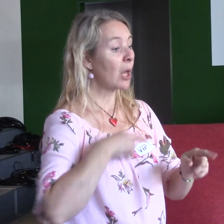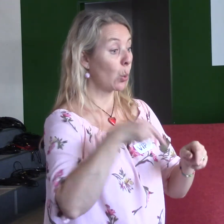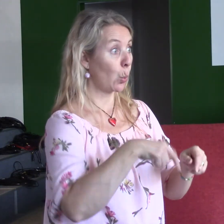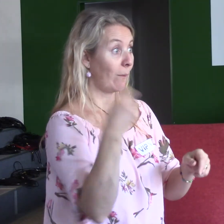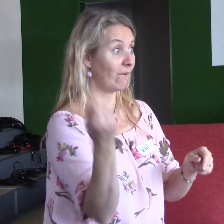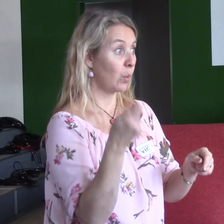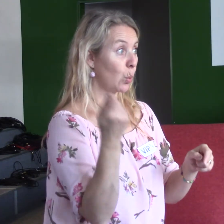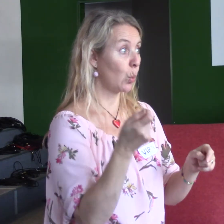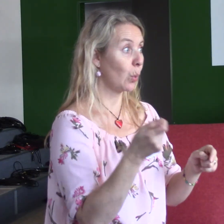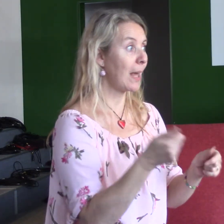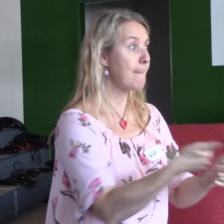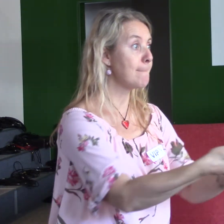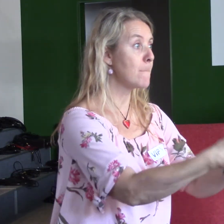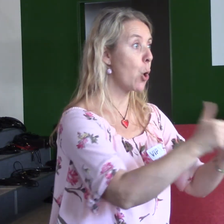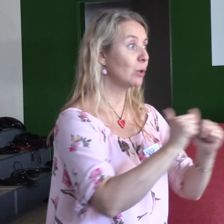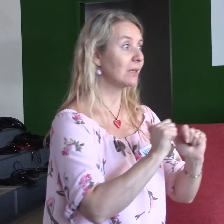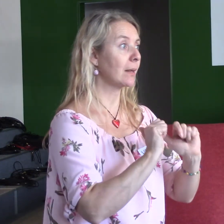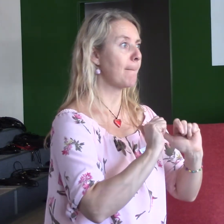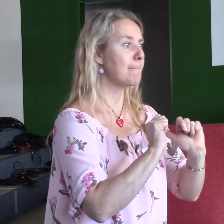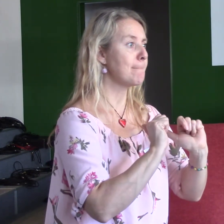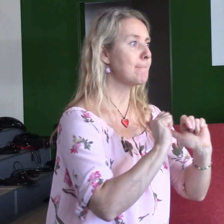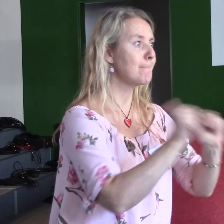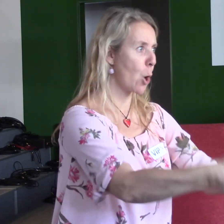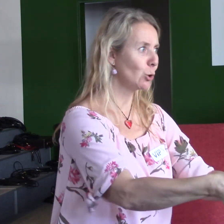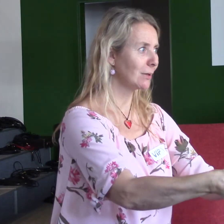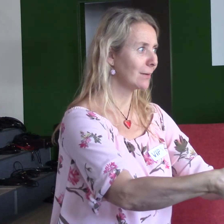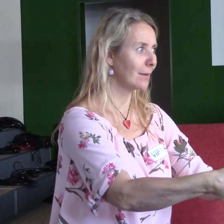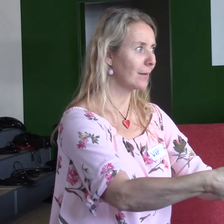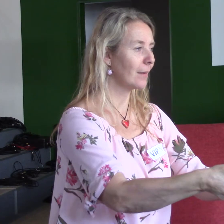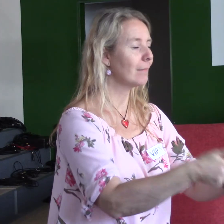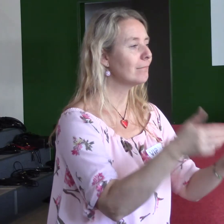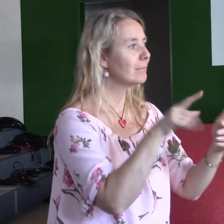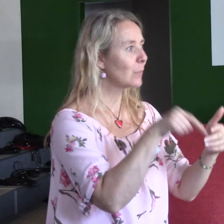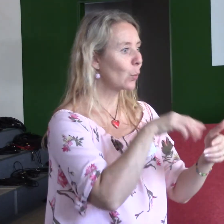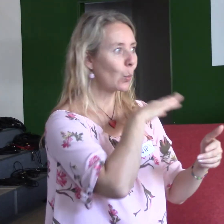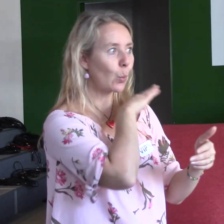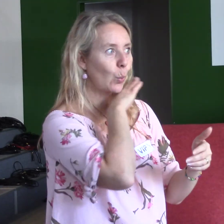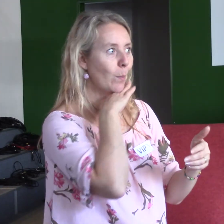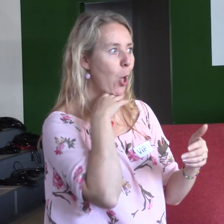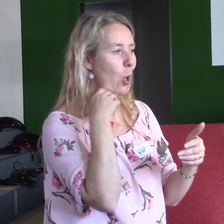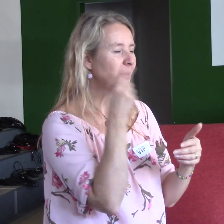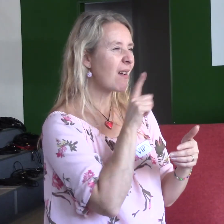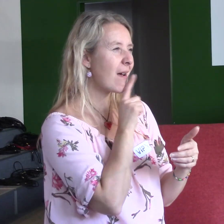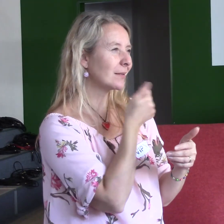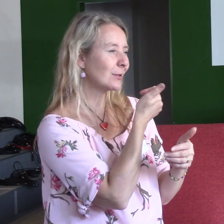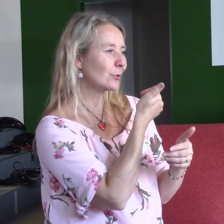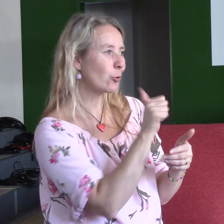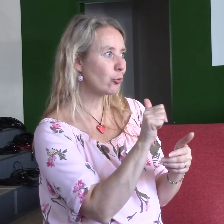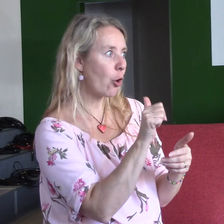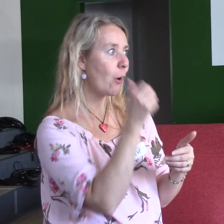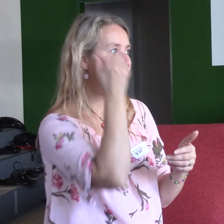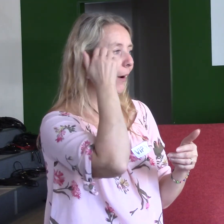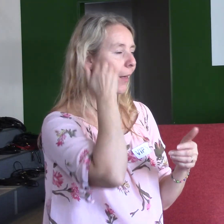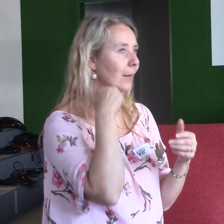a skrz který se káže evangelium, a skrz který už stovky mladých lidí mohou slušet evangelium. A tisíce lidí bylo